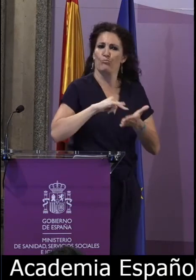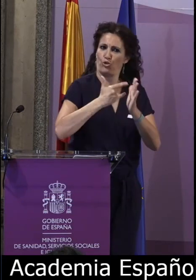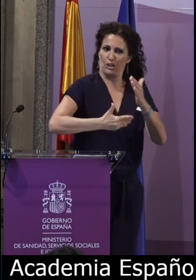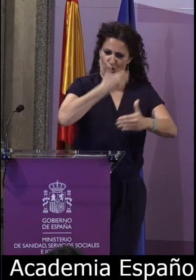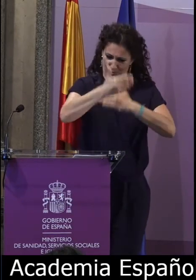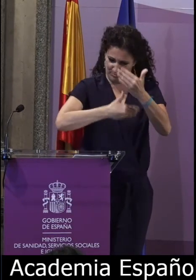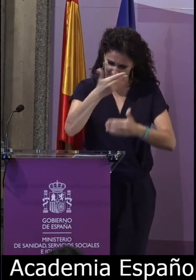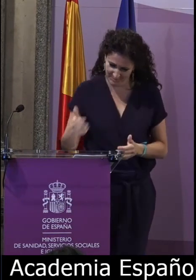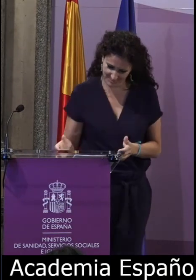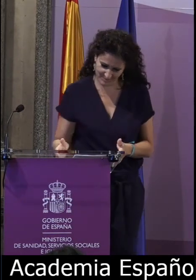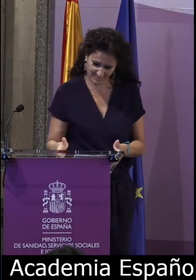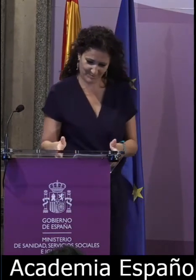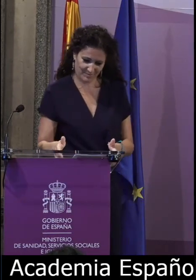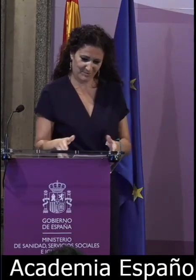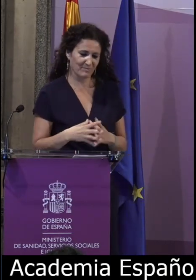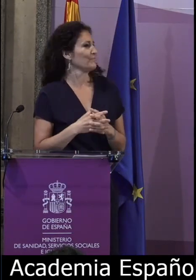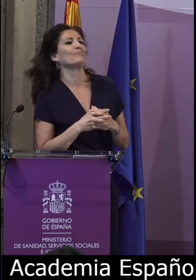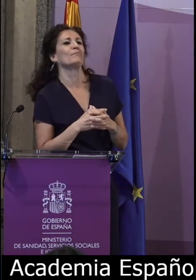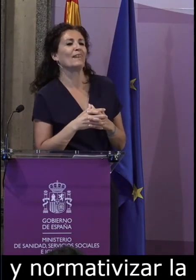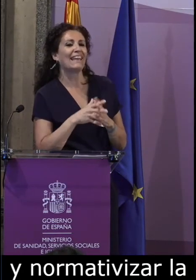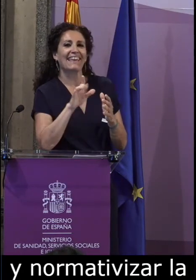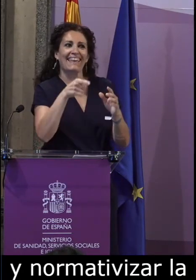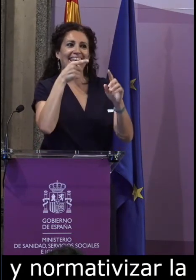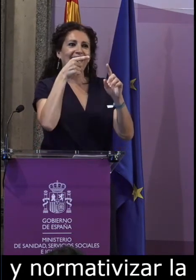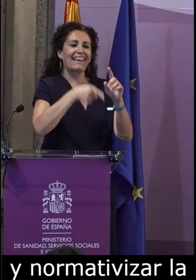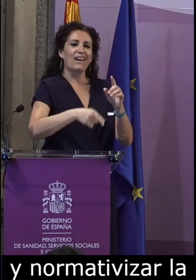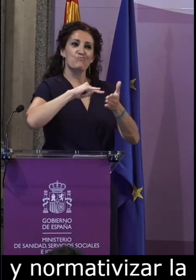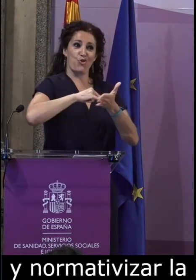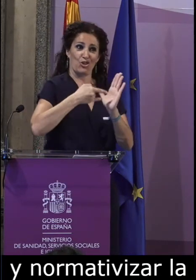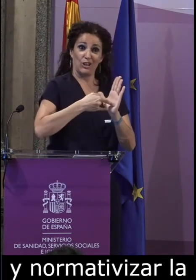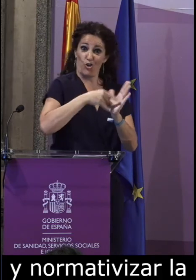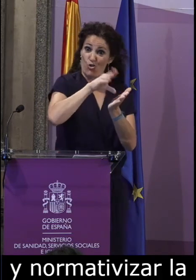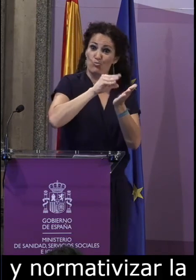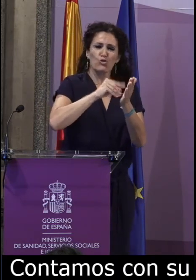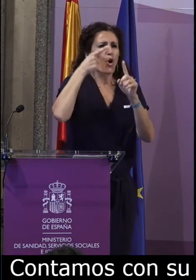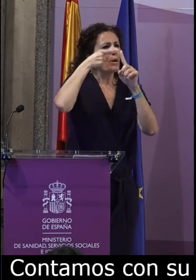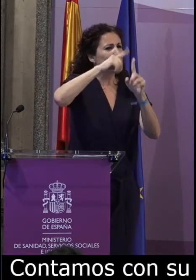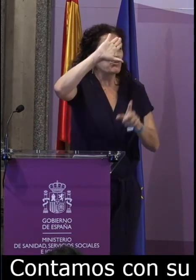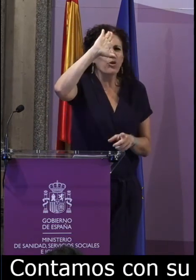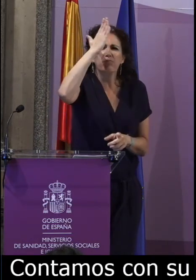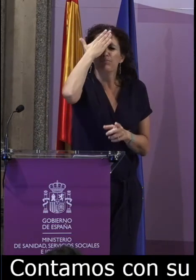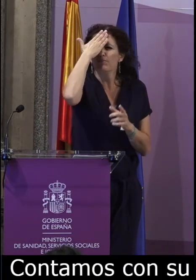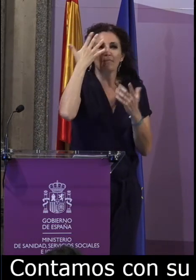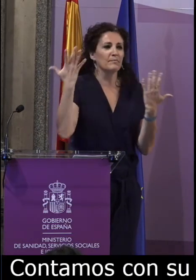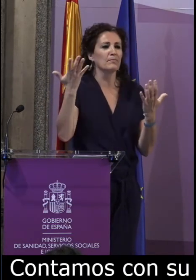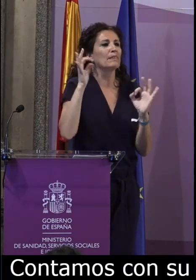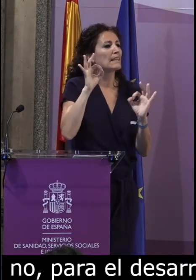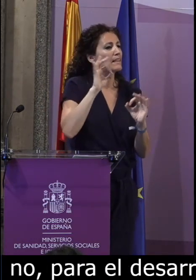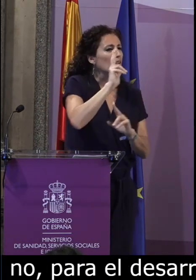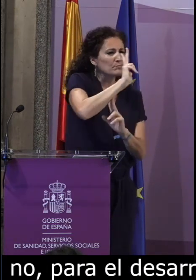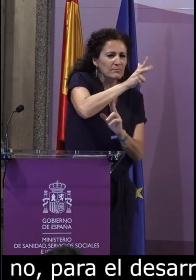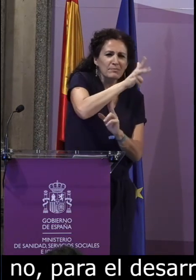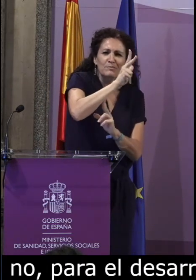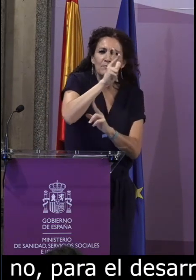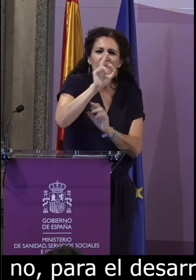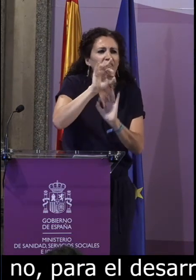Contamos con su valioso asesoramiento, como no, para el desarrollo de este corpus. Este proyecto tiene un objetivo